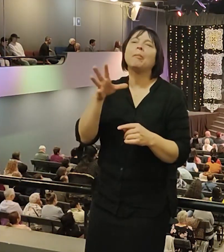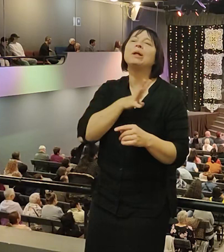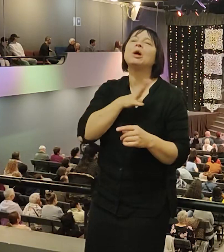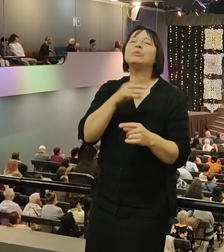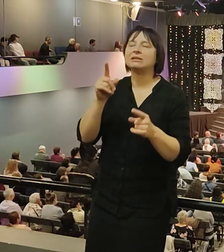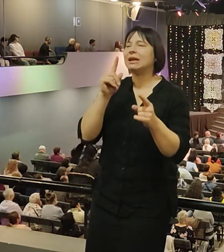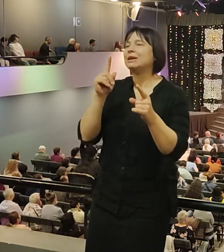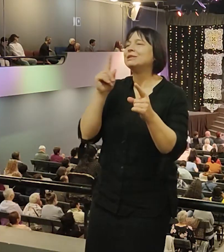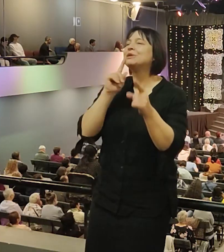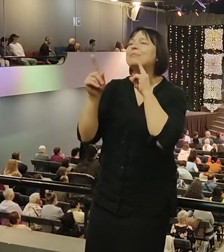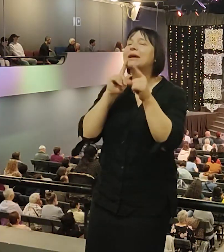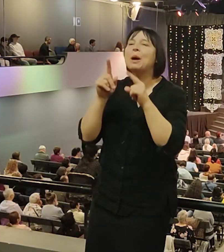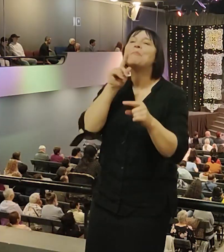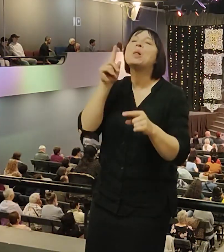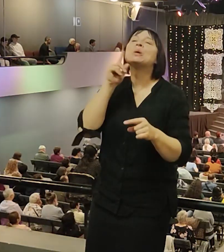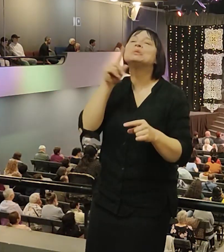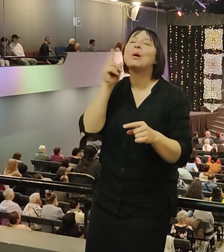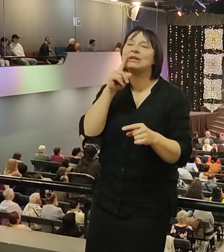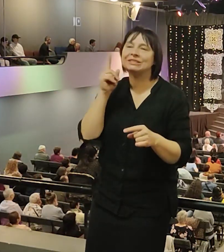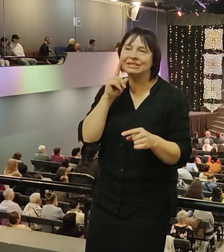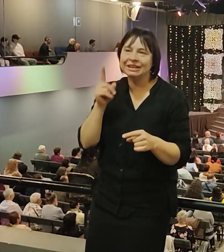знаете, такие у нас молодежные служения, где свет и дым.